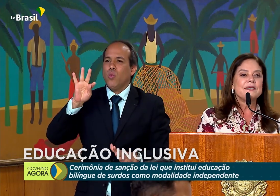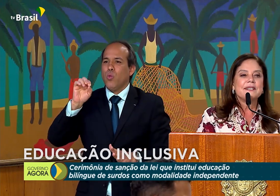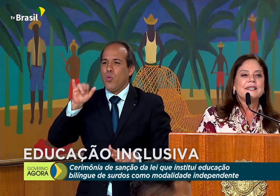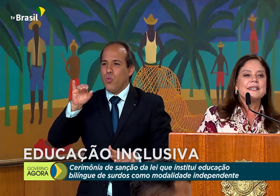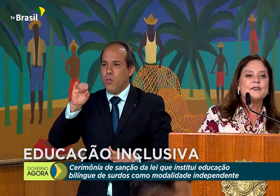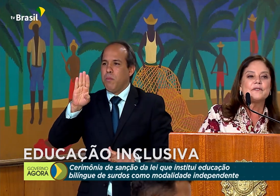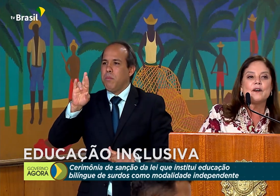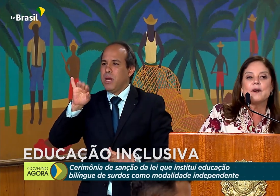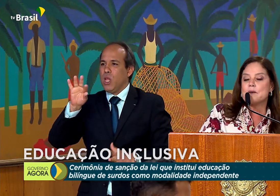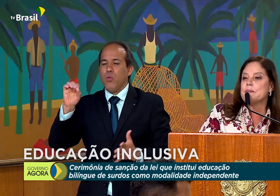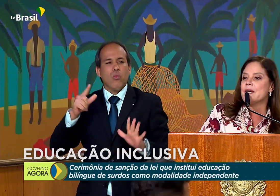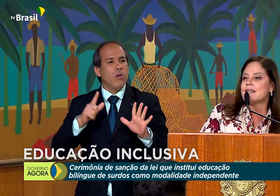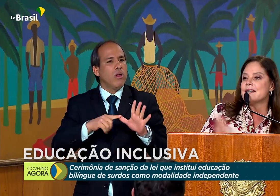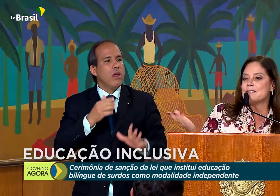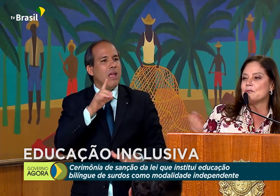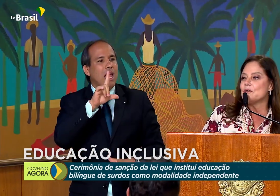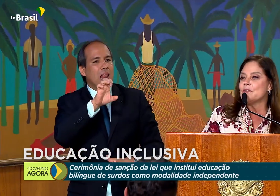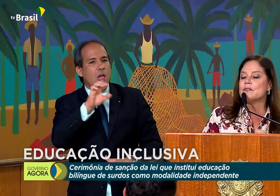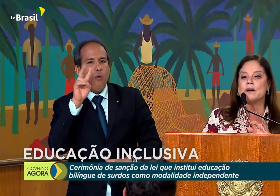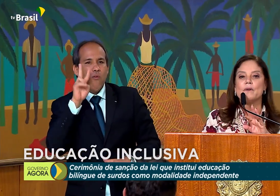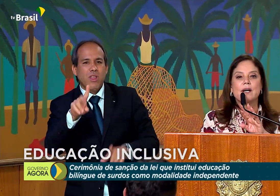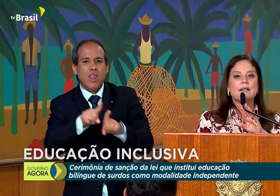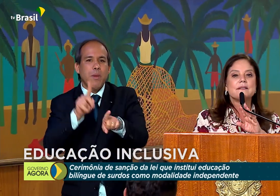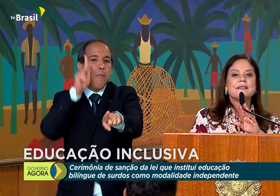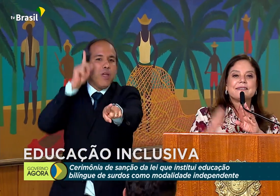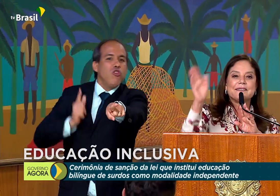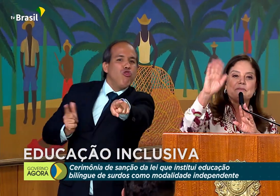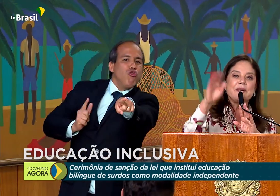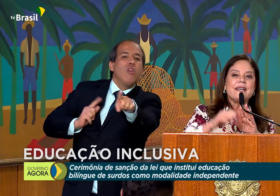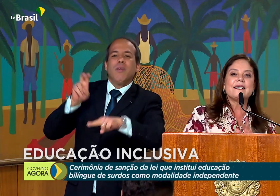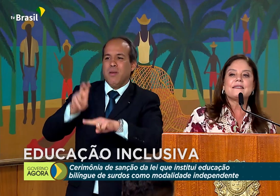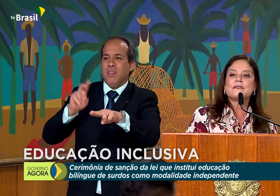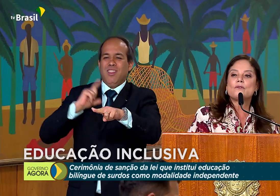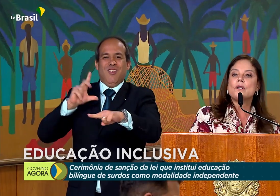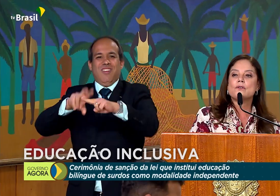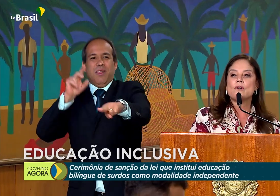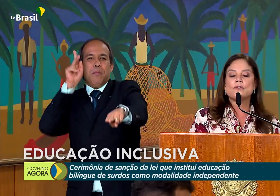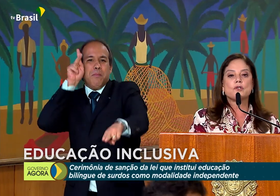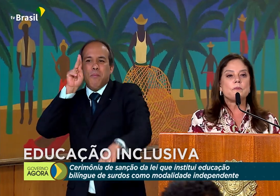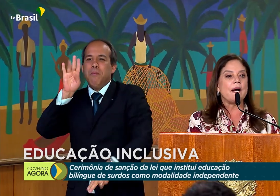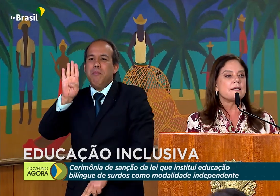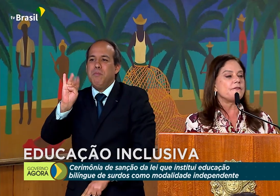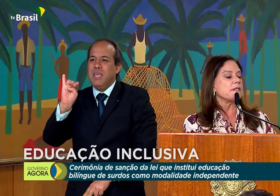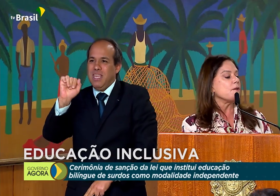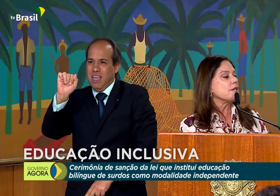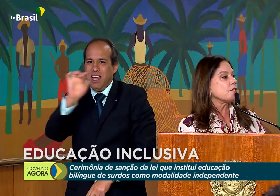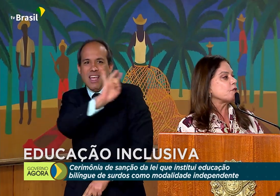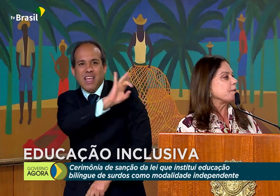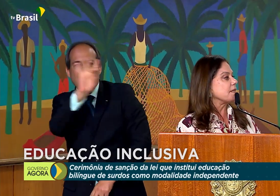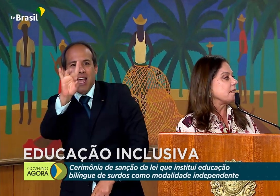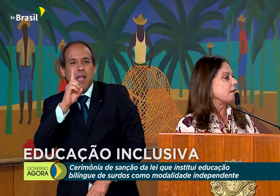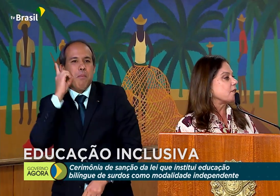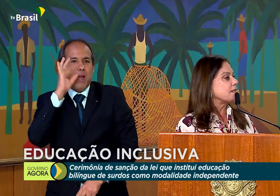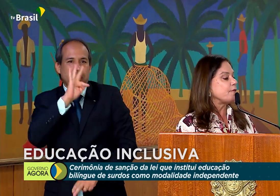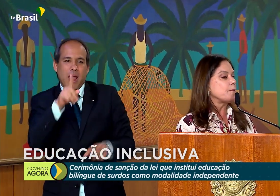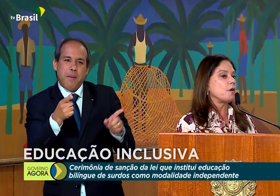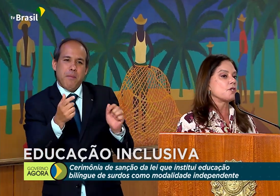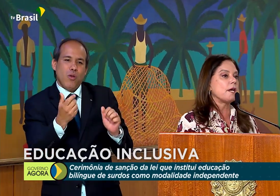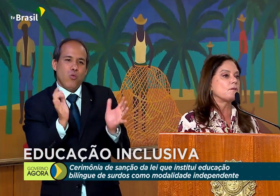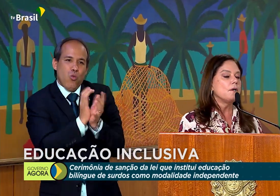eu vi agora a Bia aqui, se eu não estou vendo agora, Bia, todos os nossos pares, e fazer um registro, presidente, que esse foi um projeto